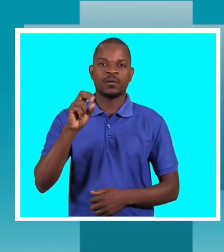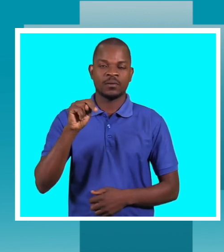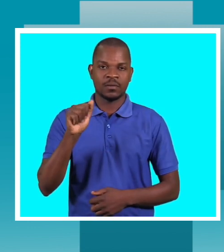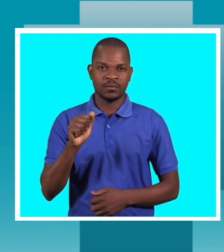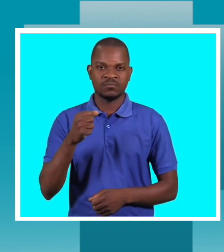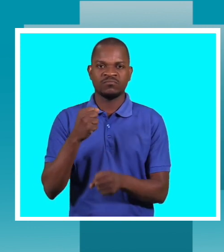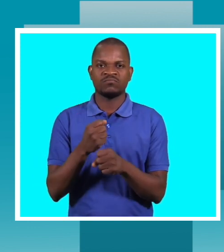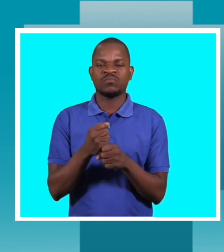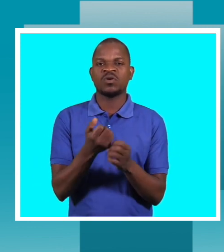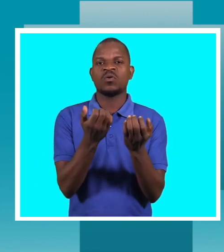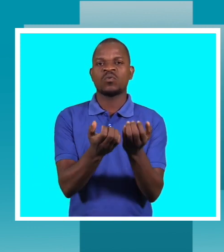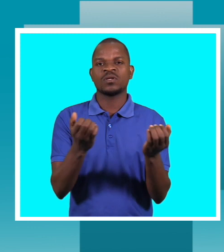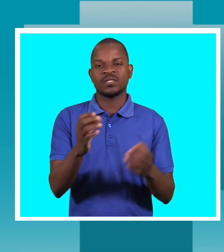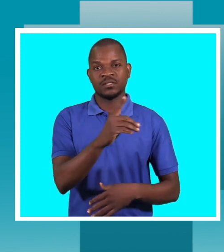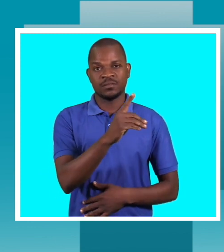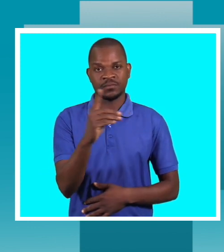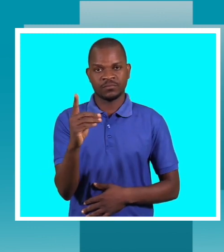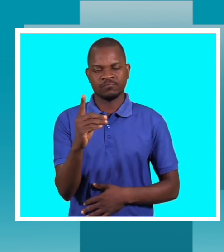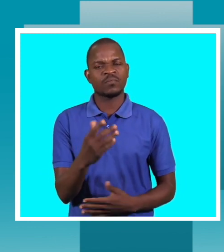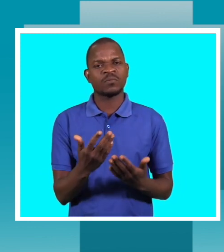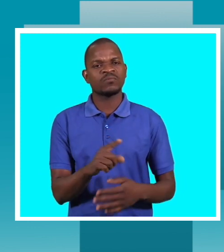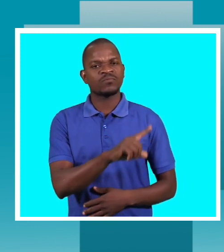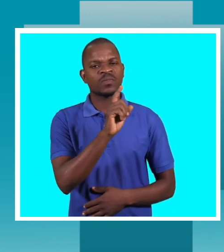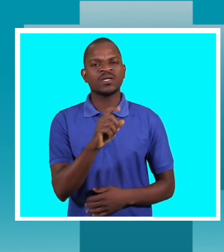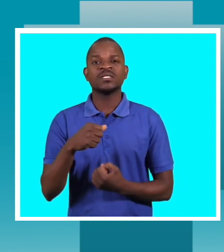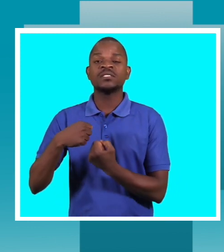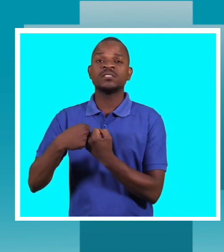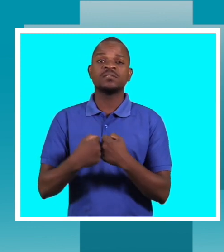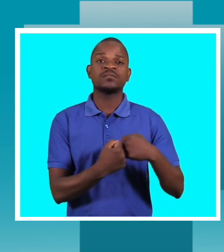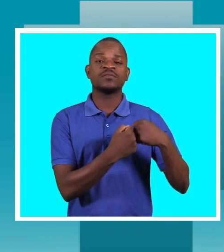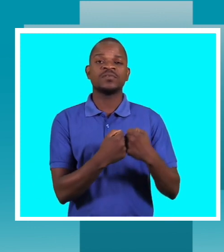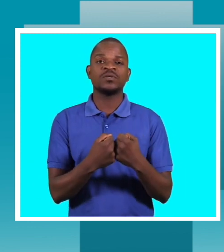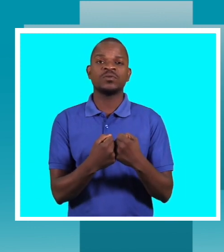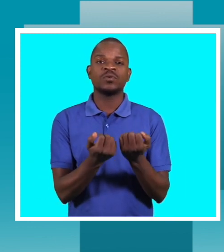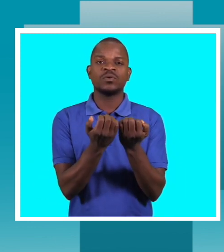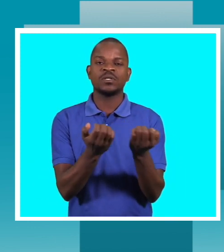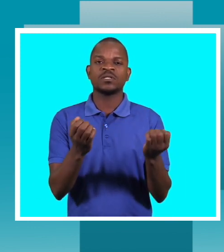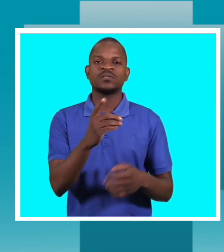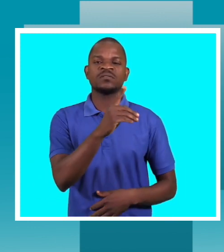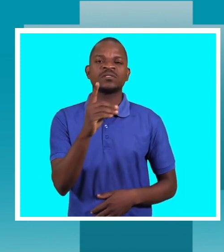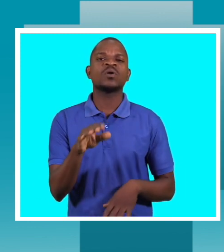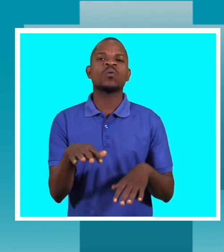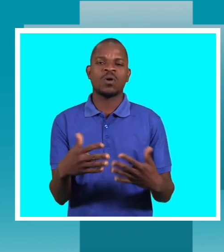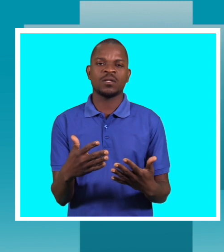educativas especiais. Cornélia, quais são os maiores desafios da criança com deficiência, sobretudo na escola?